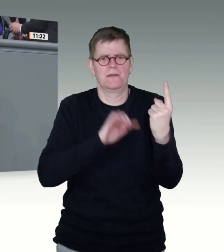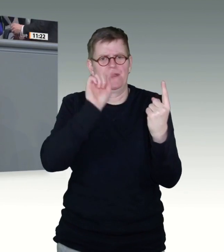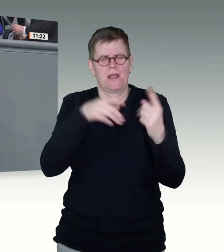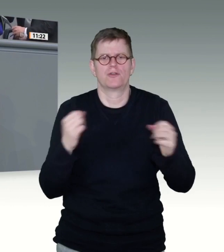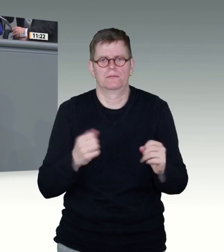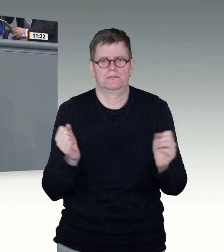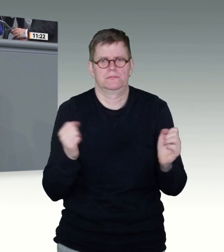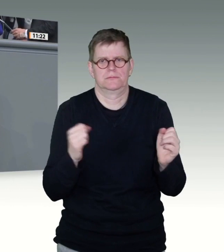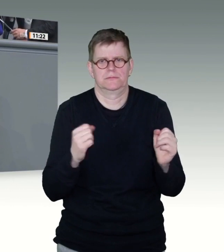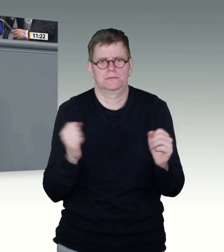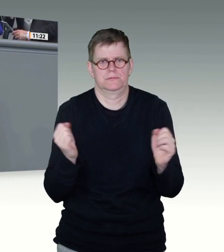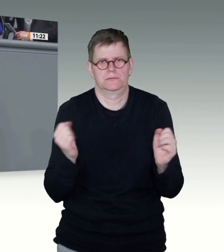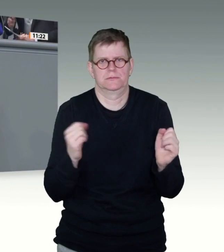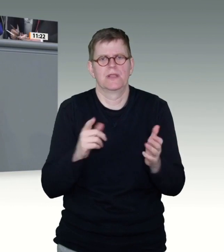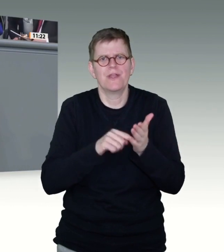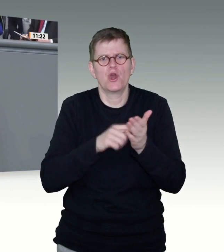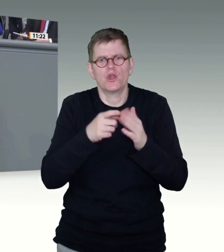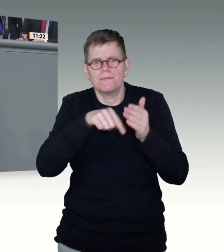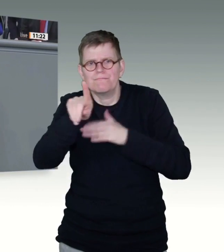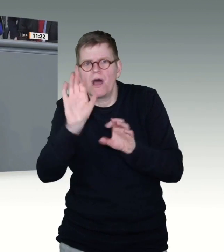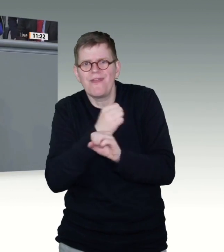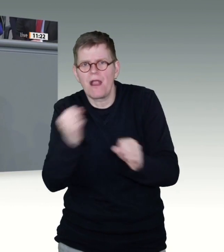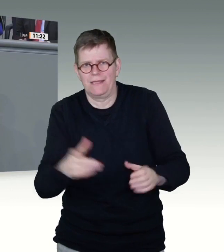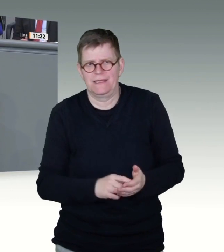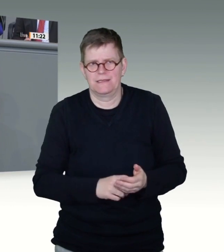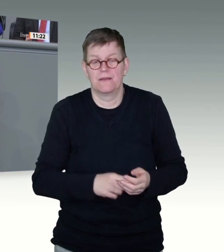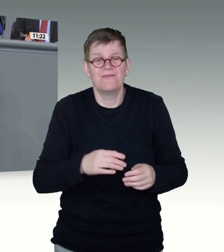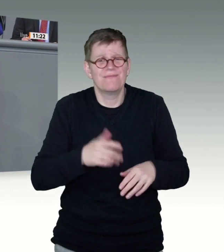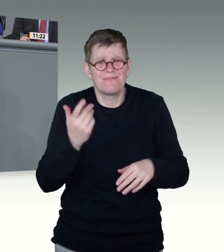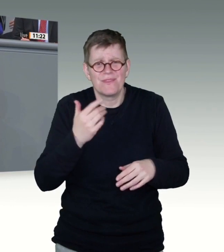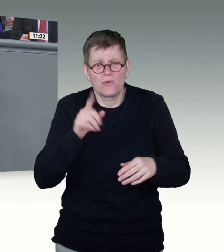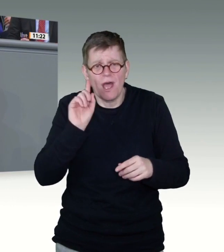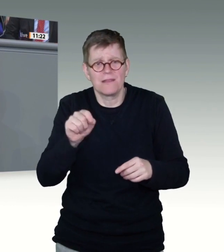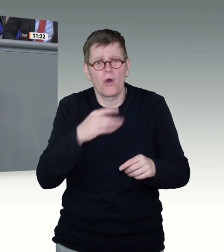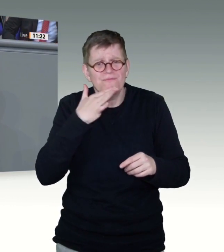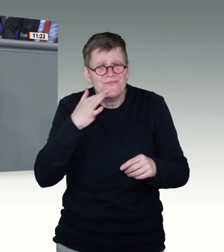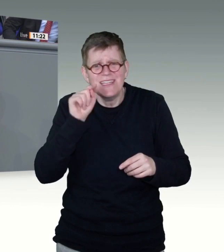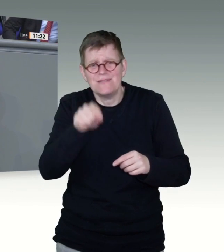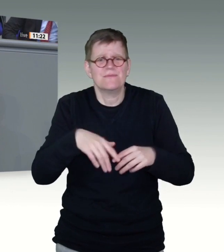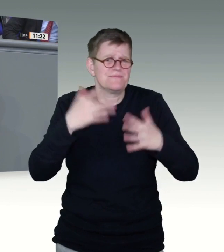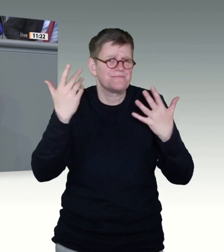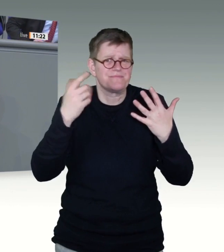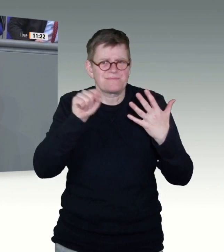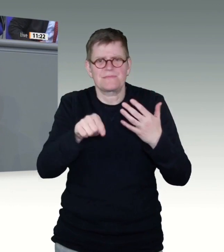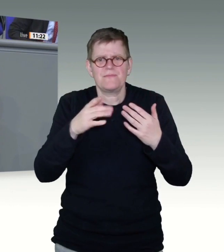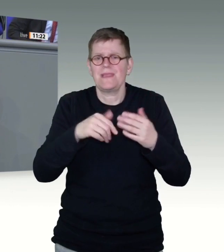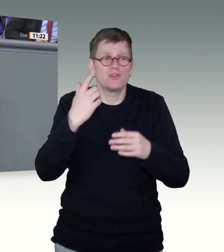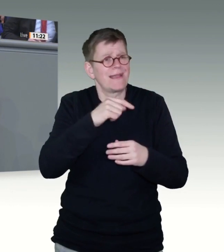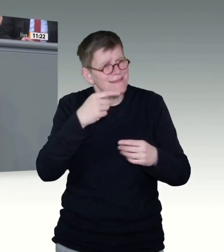Oder ein anderes Beispiel gestern aus der deutschen Großstadt. Es hat geregnet. Es standen etwa 70 bis 100 Menschen vor dem Impfzentrum und warteten,